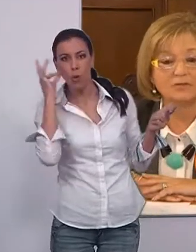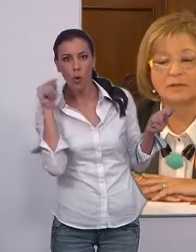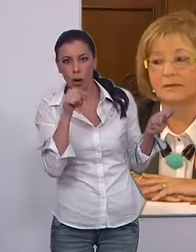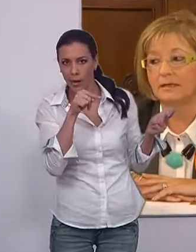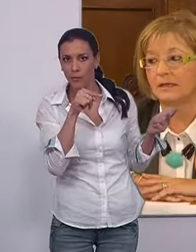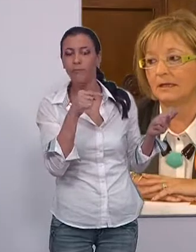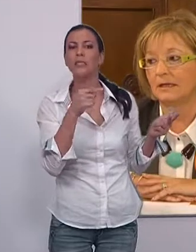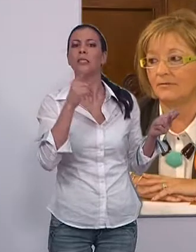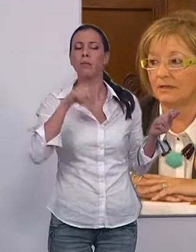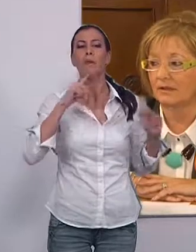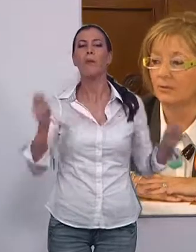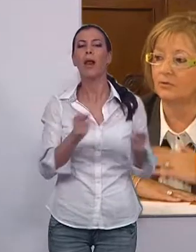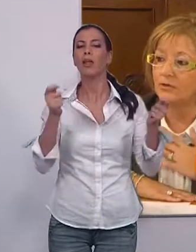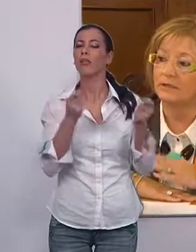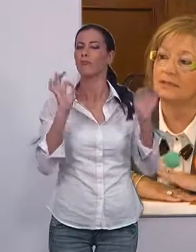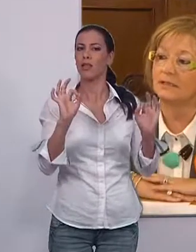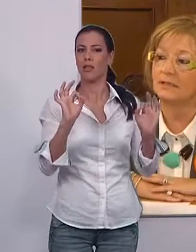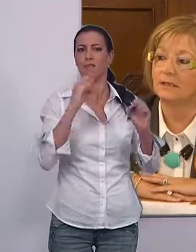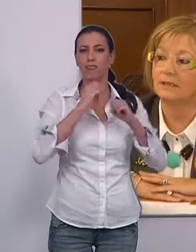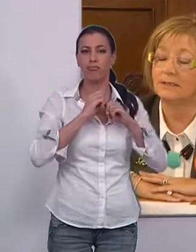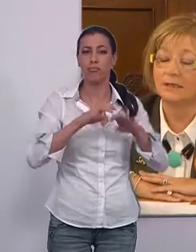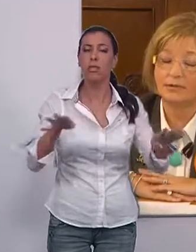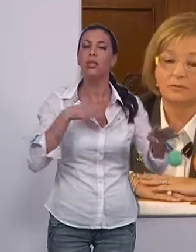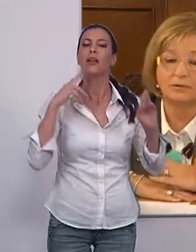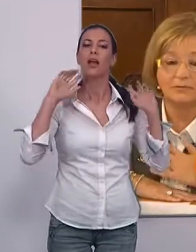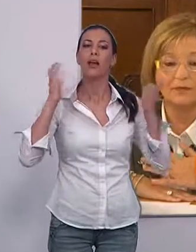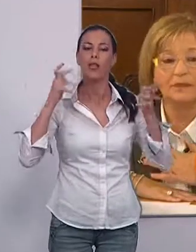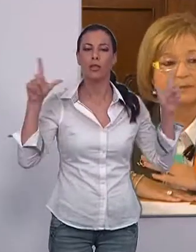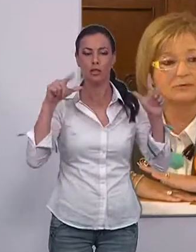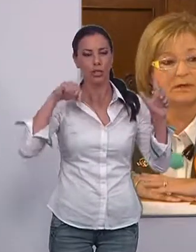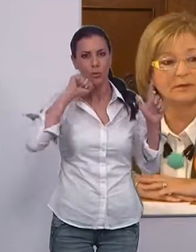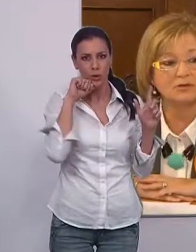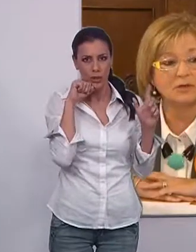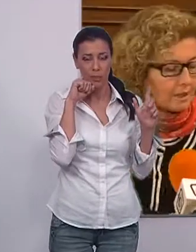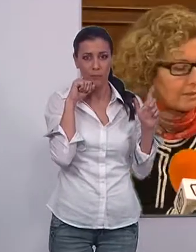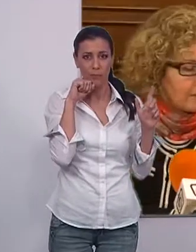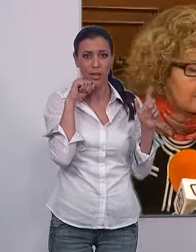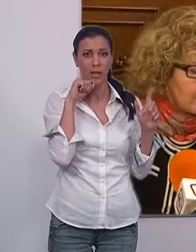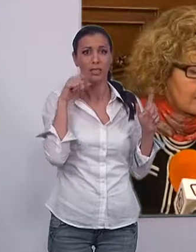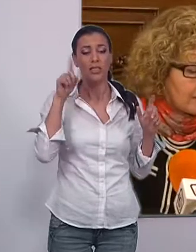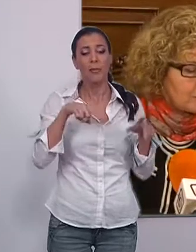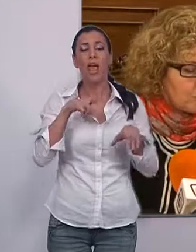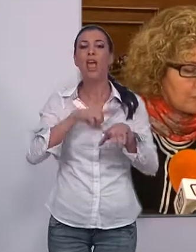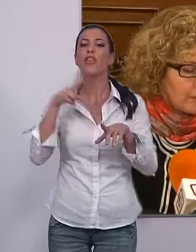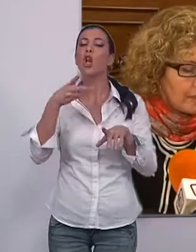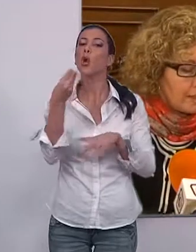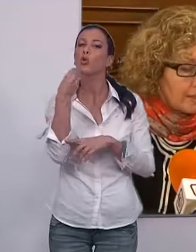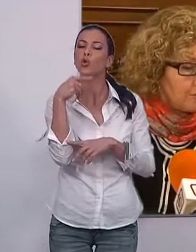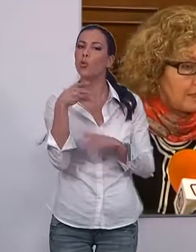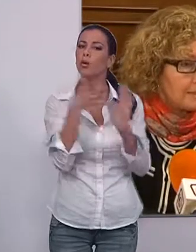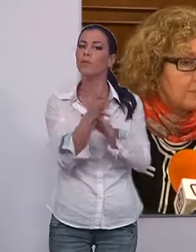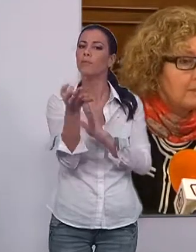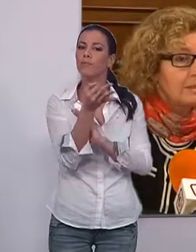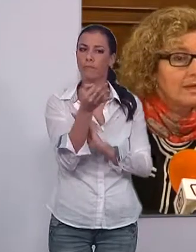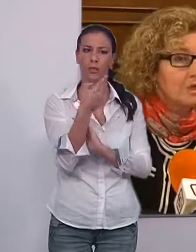géneros, se ha preparado una campaña divulgativa que se va a emitir en la radio y televisión motrileña. La Edil de Consumo